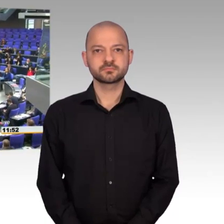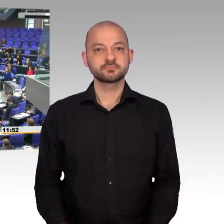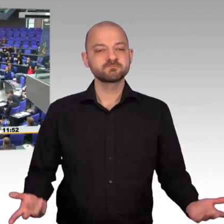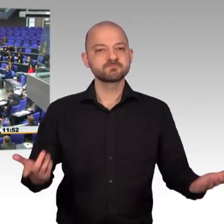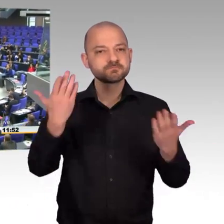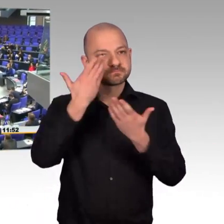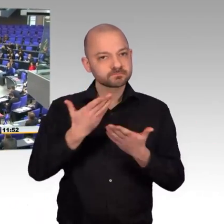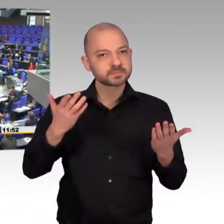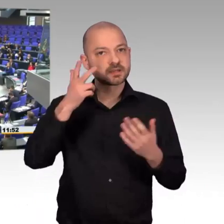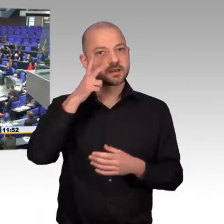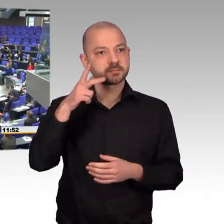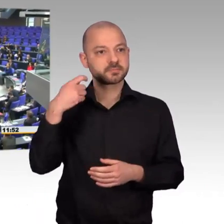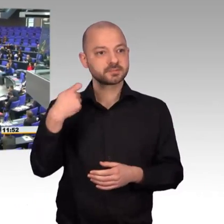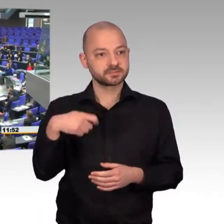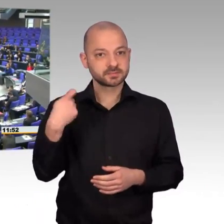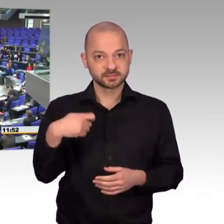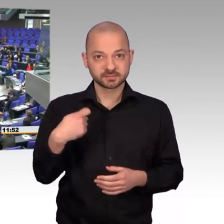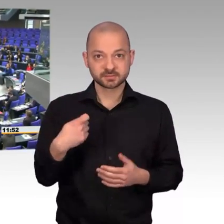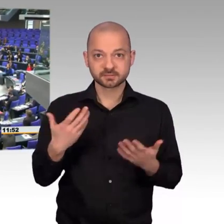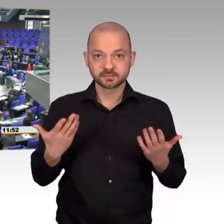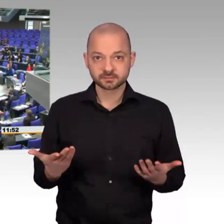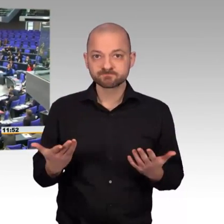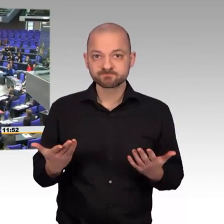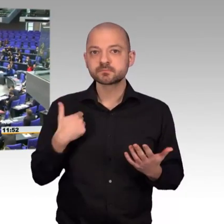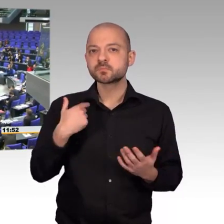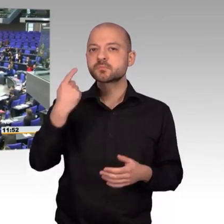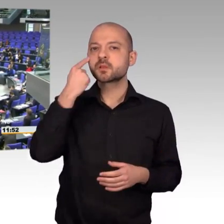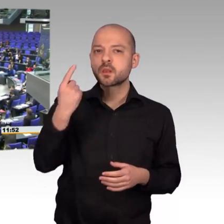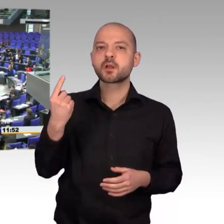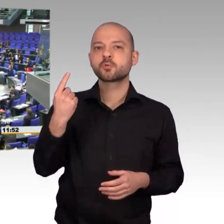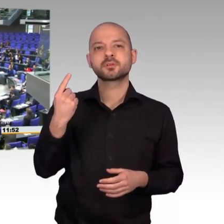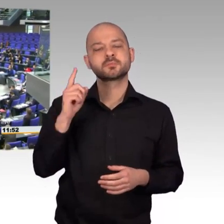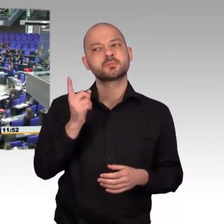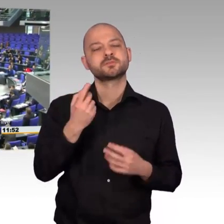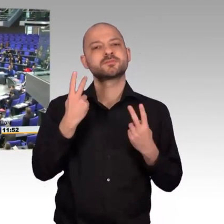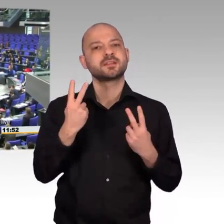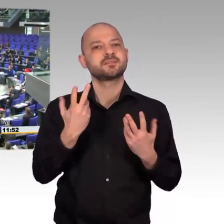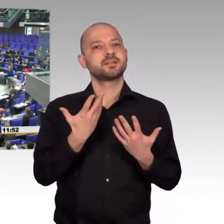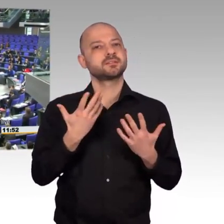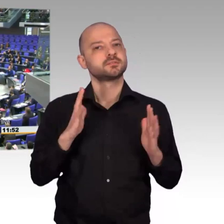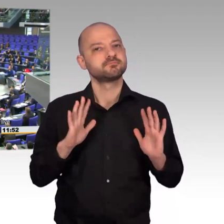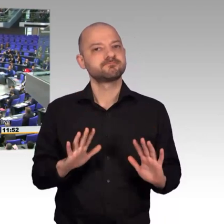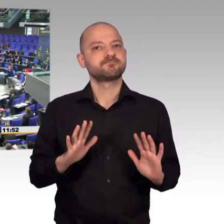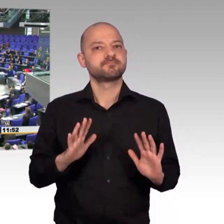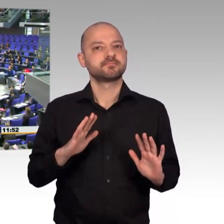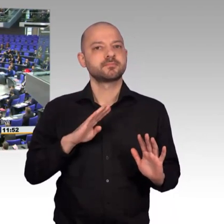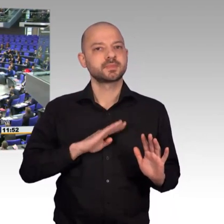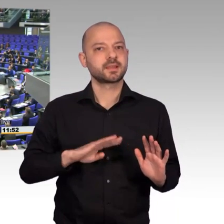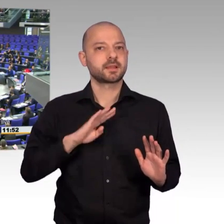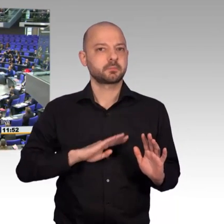Demut auch mit dem Rückblick auf die eigenen Fehler, die der Westen in der Nahostpolitik gemacht hat. Aber auch mit Demut,